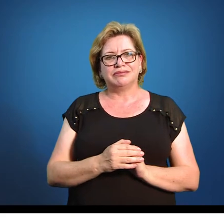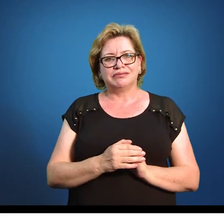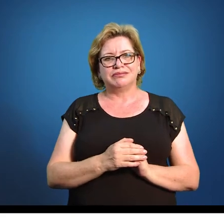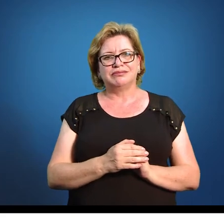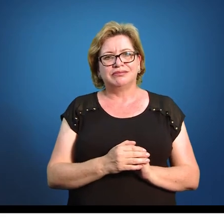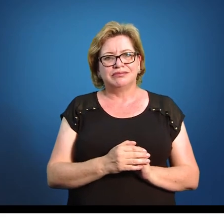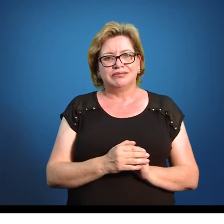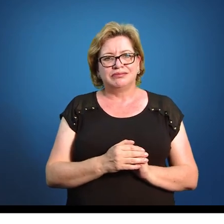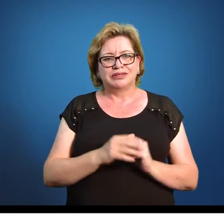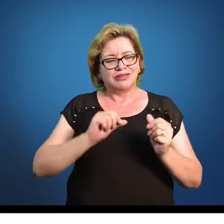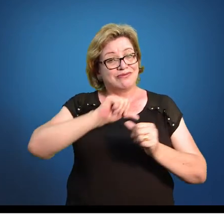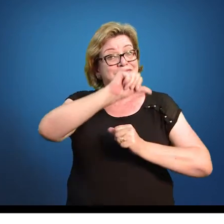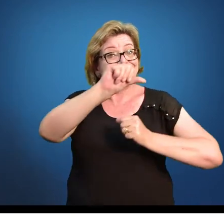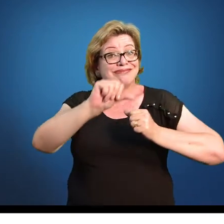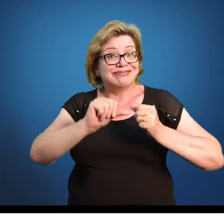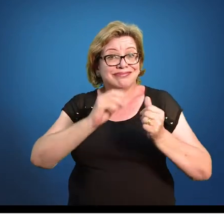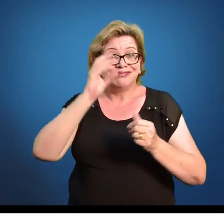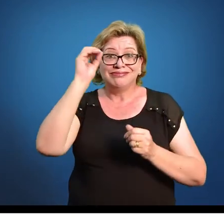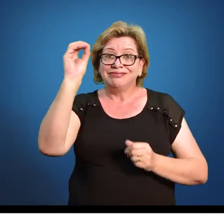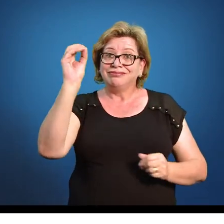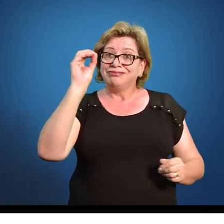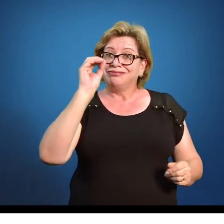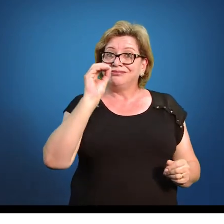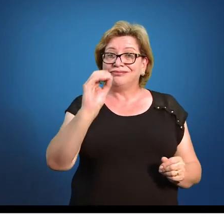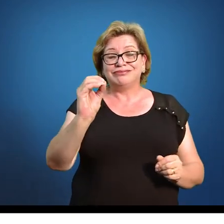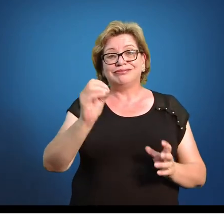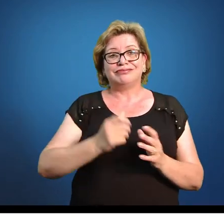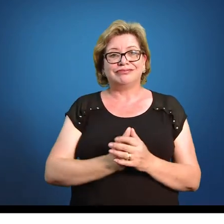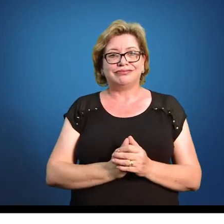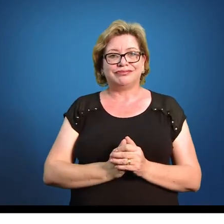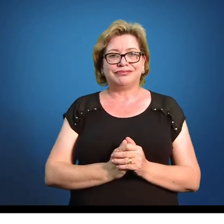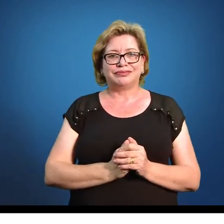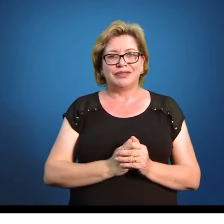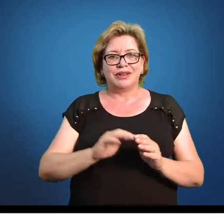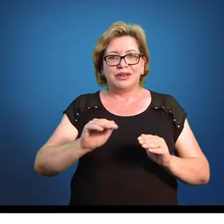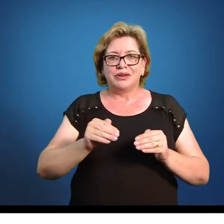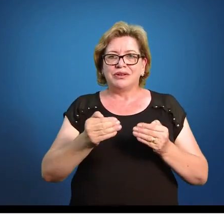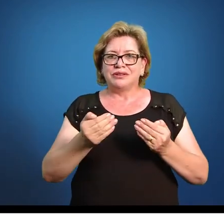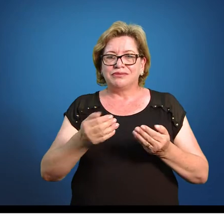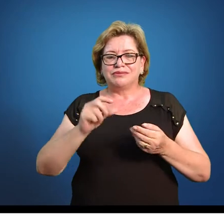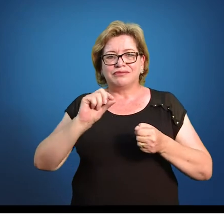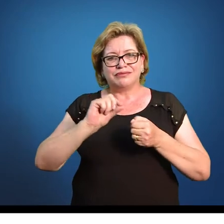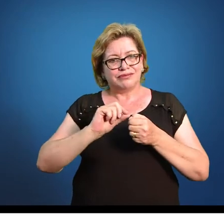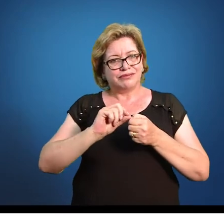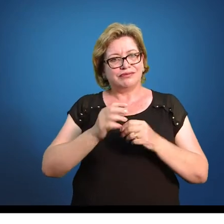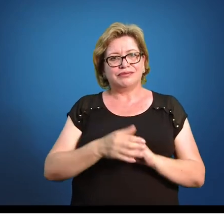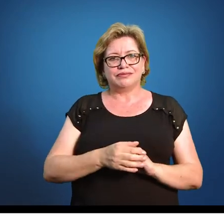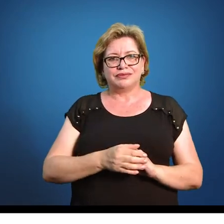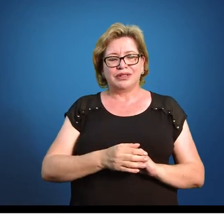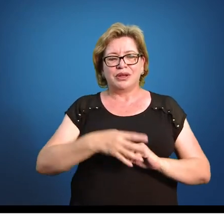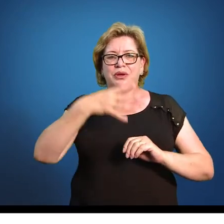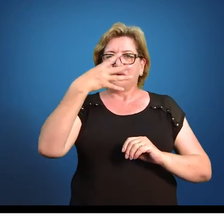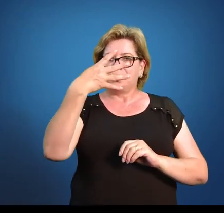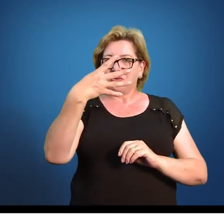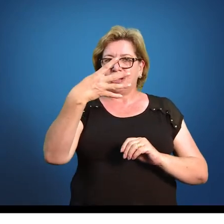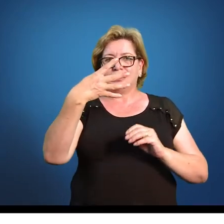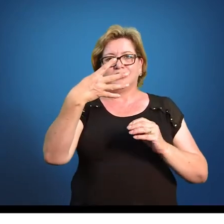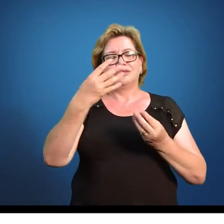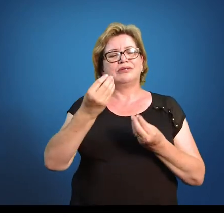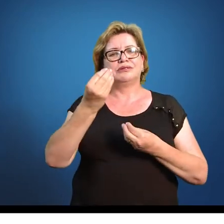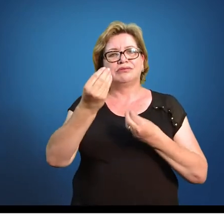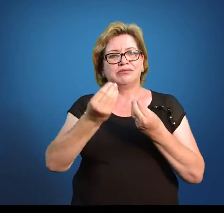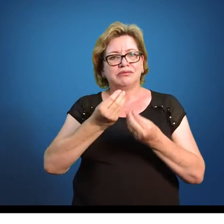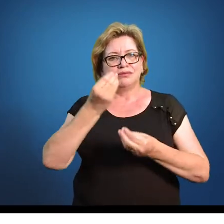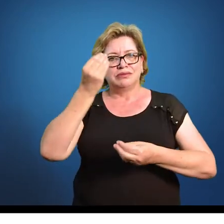Eu vou converter meu número fazendo simplesmente essa conta. Qual o cálculo que a gente fez? O 4, o valor que eu queria